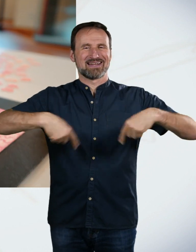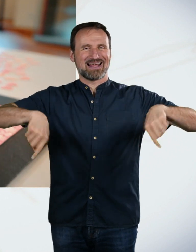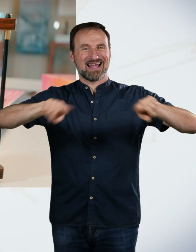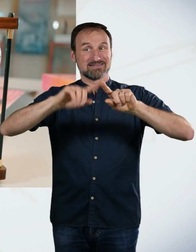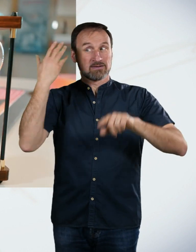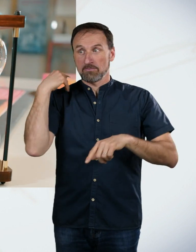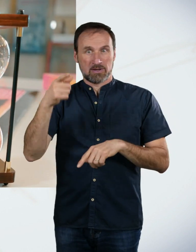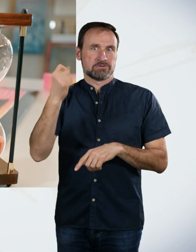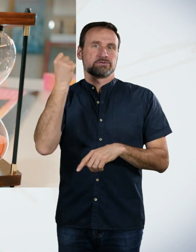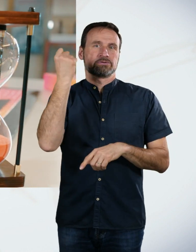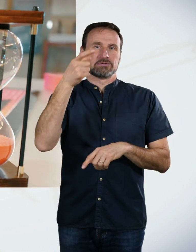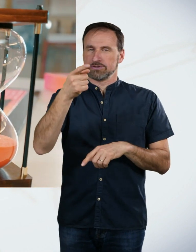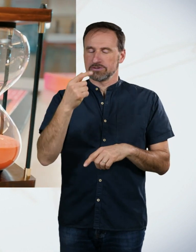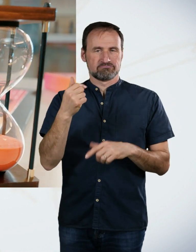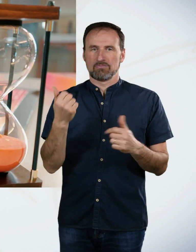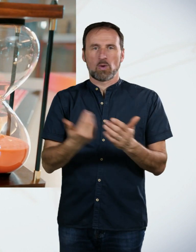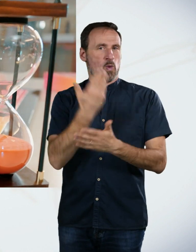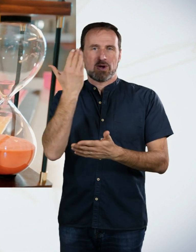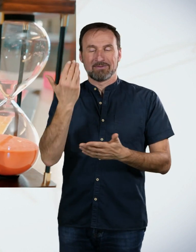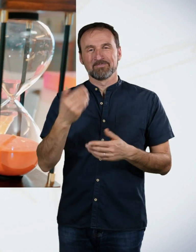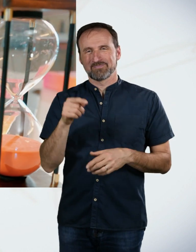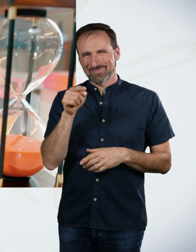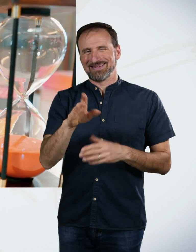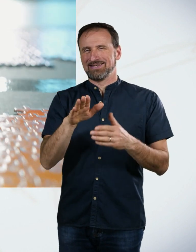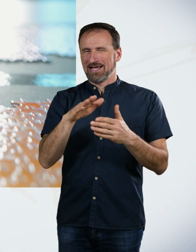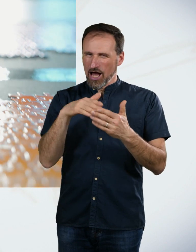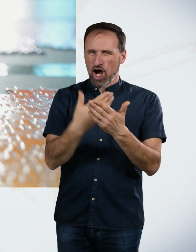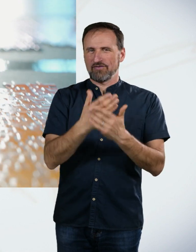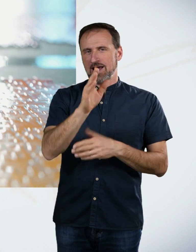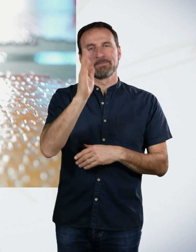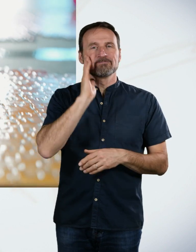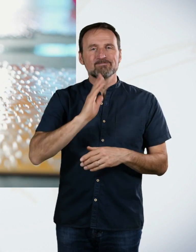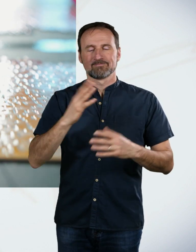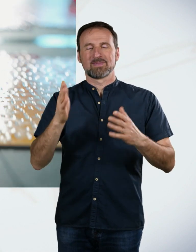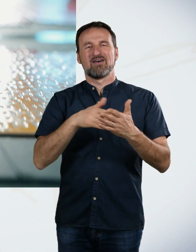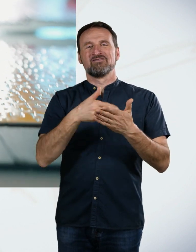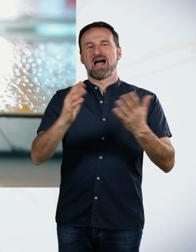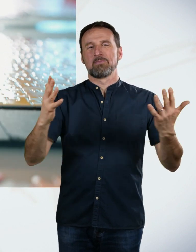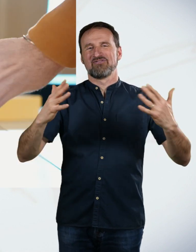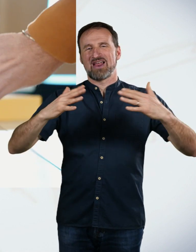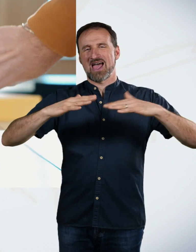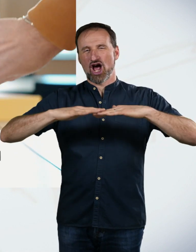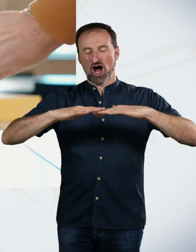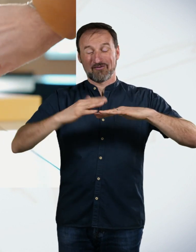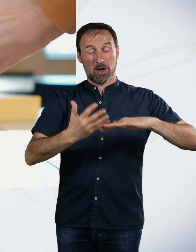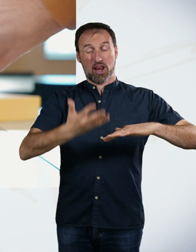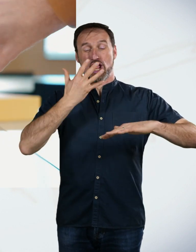Komplettiert einen aus leuchtenden Farben bestehenden Farbverlauf. Gemeinsam mit Teamwork. Ihr habt 60 Minuten Zeit.